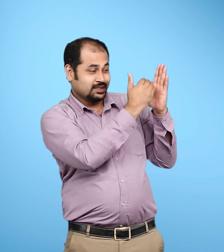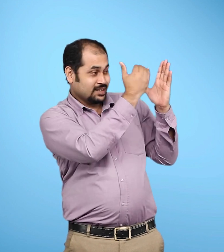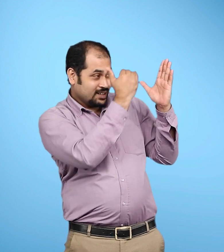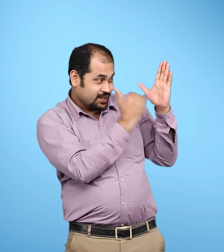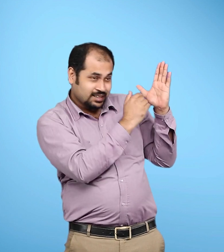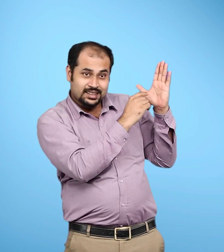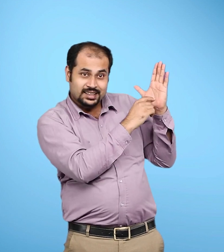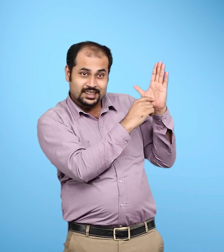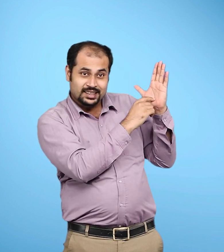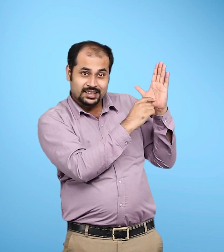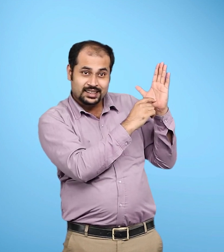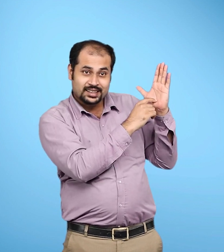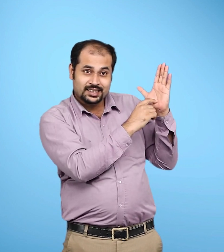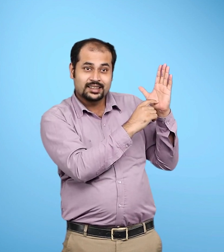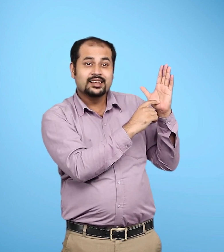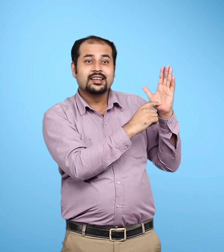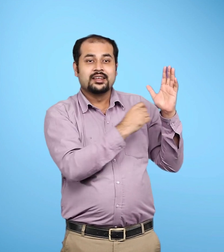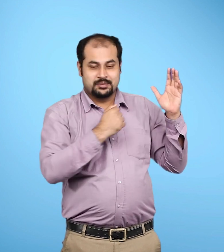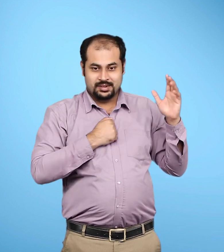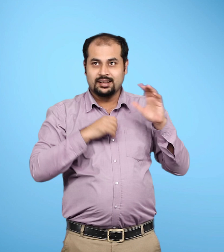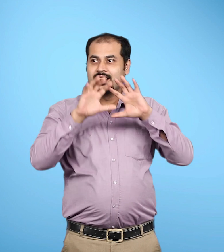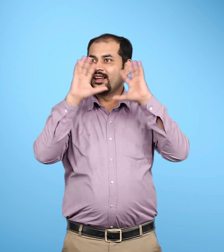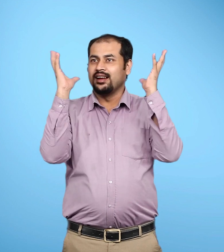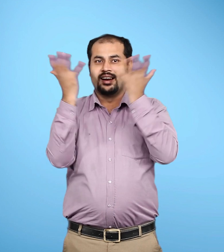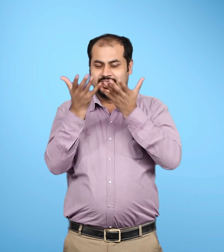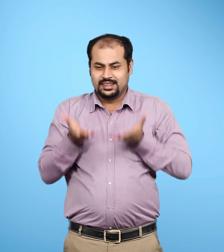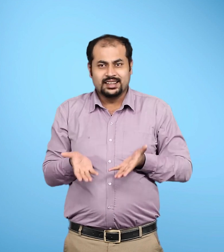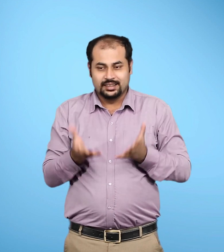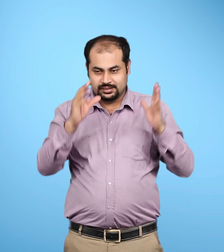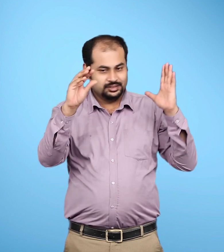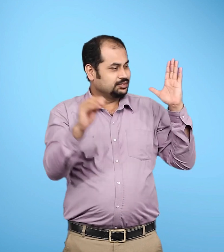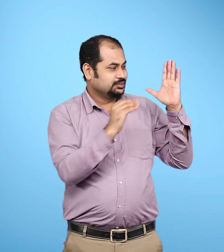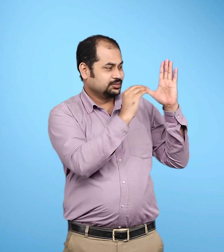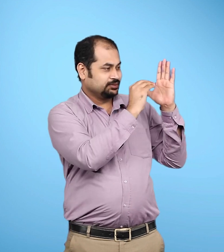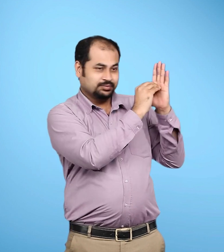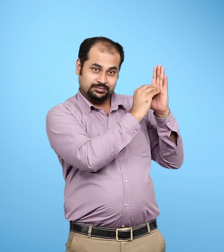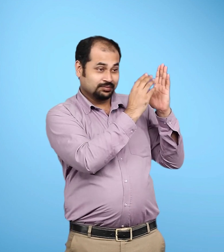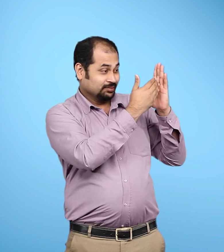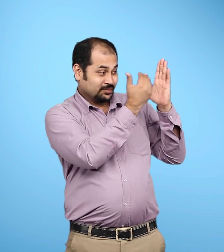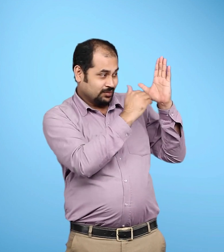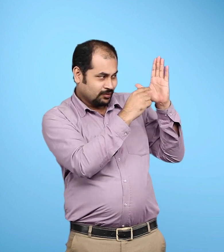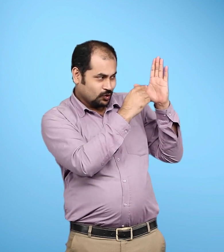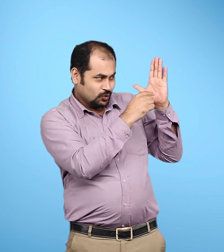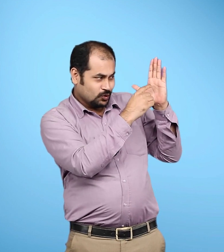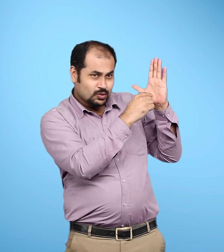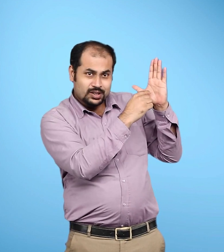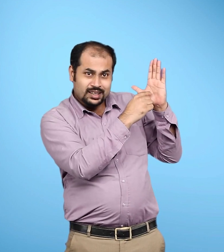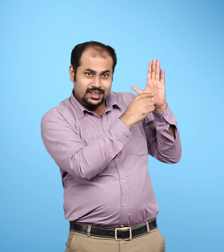उसके भी अंदर एक वृत्त है जिस पर प्रिथ्वी लिखा गया है और अंत में एक